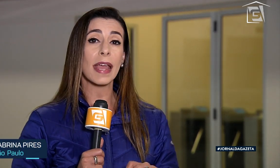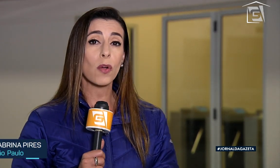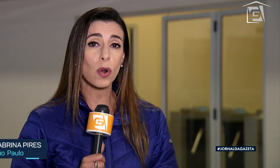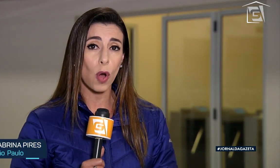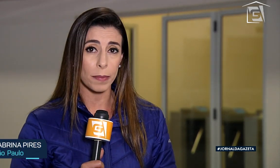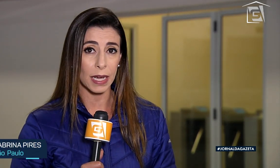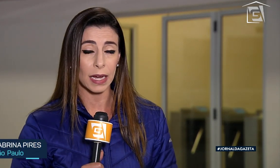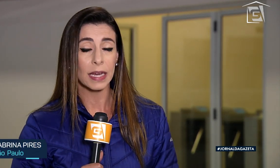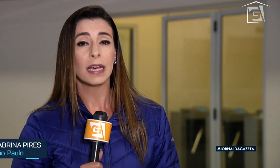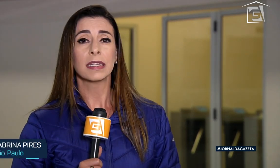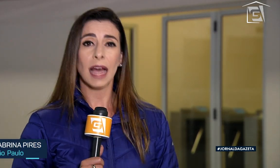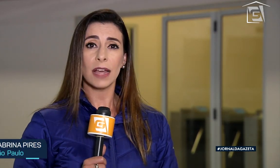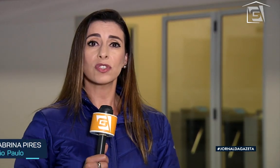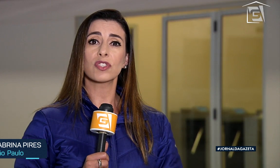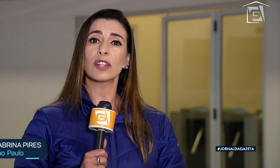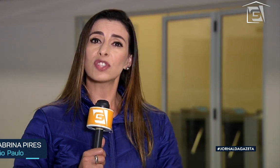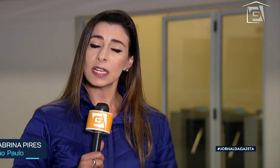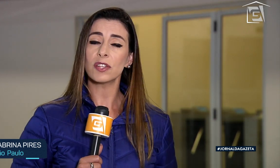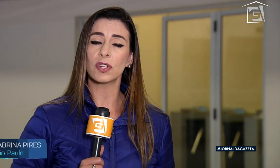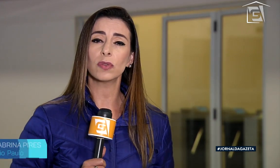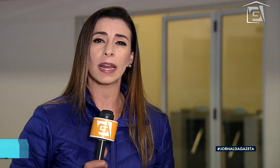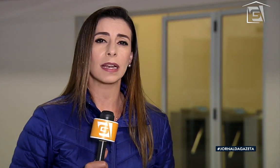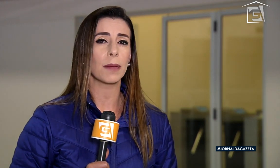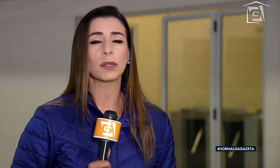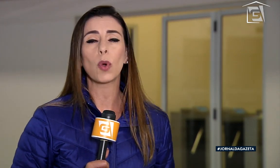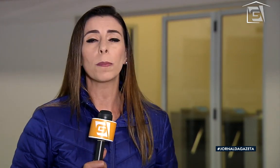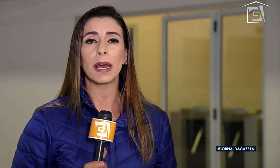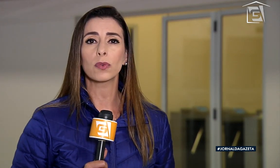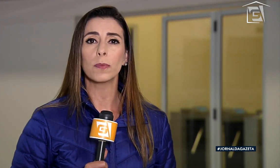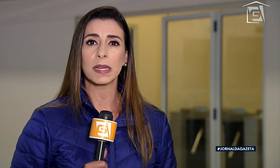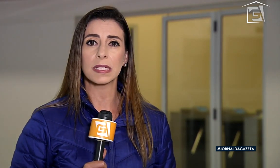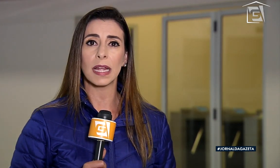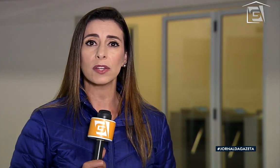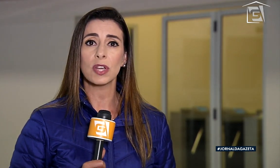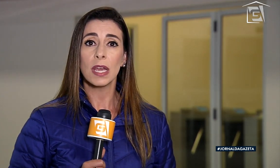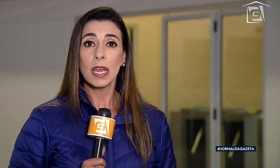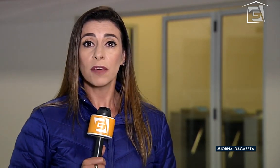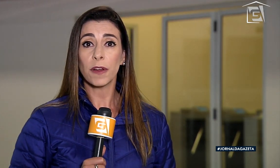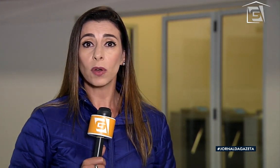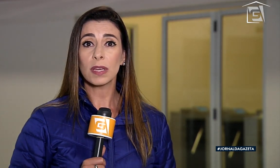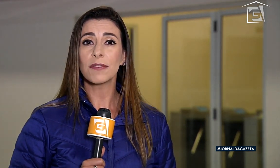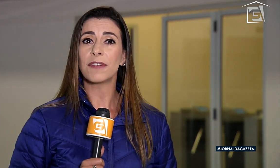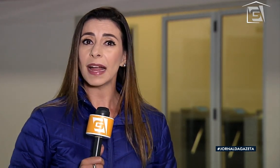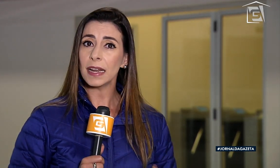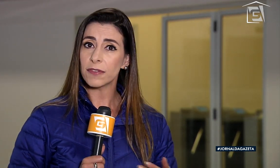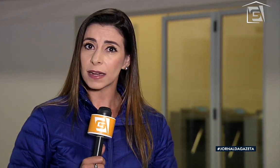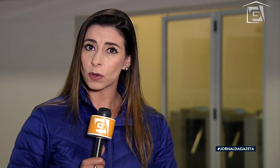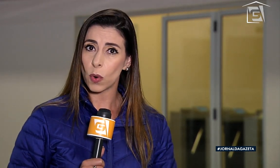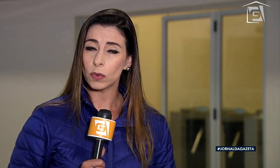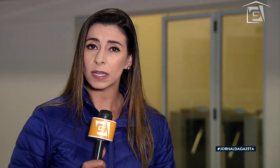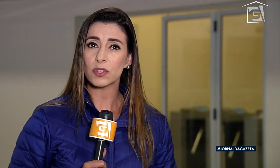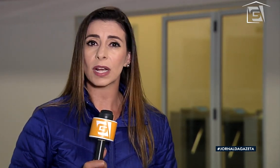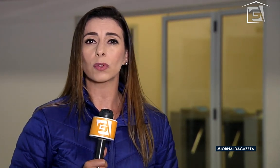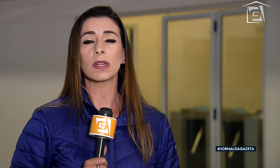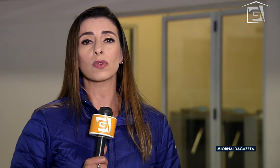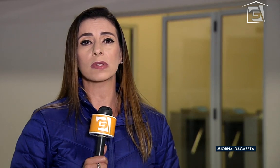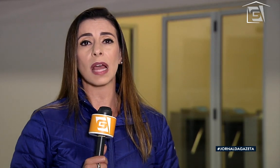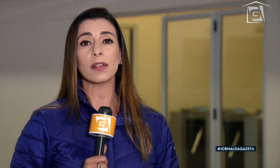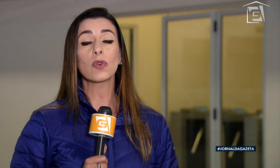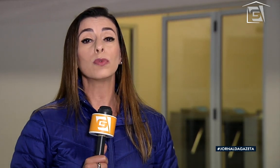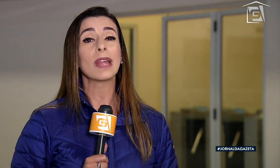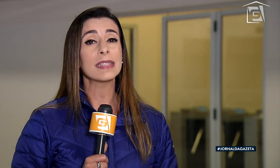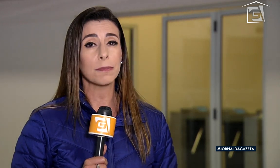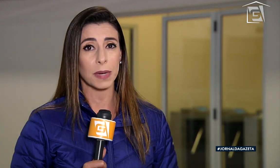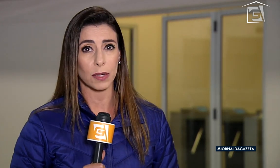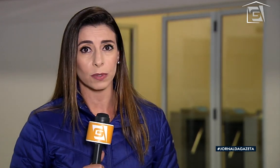atividade econômica. Teich já tinha dito ter alinhamento completo com o presidente e falou que vai levar em conta indicadores